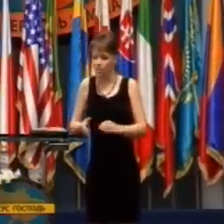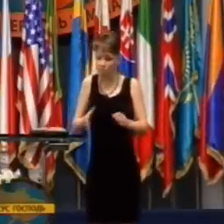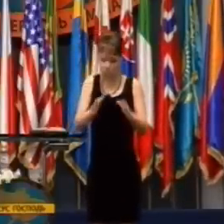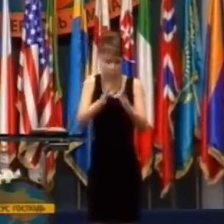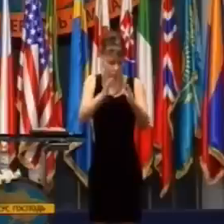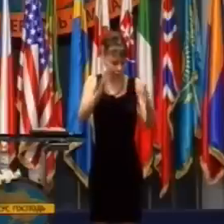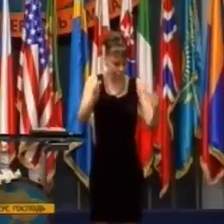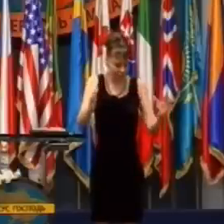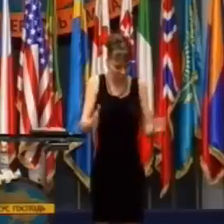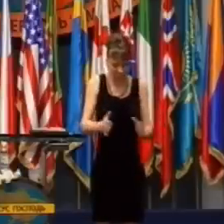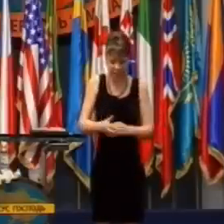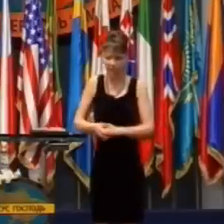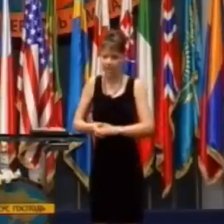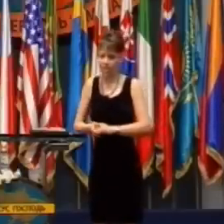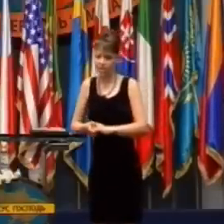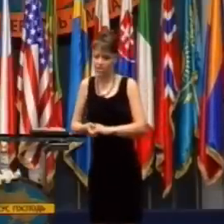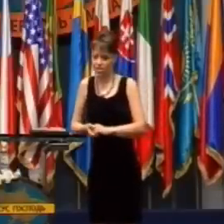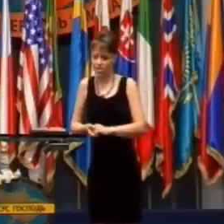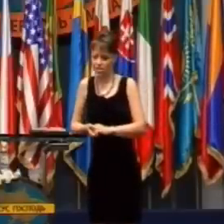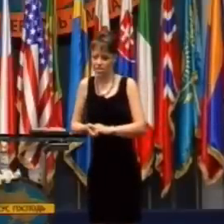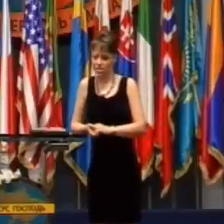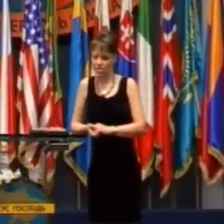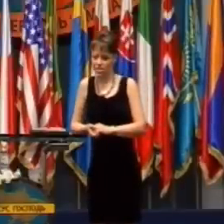Ale izba bola malá,